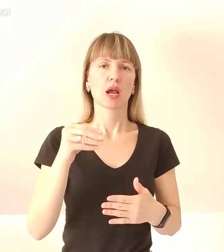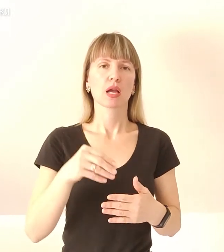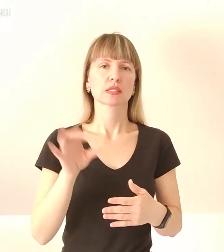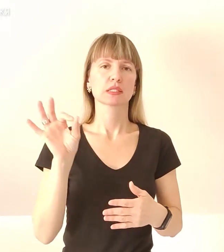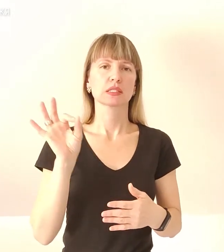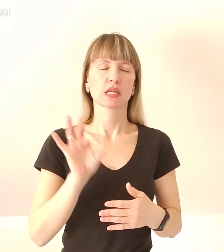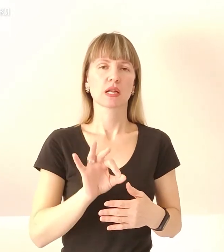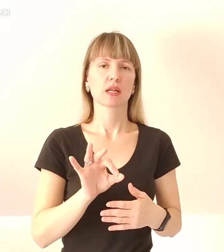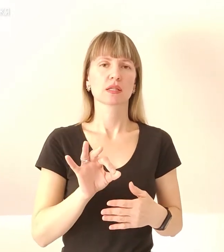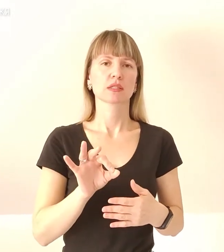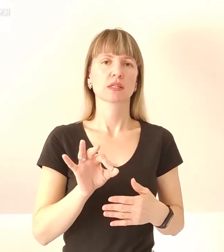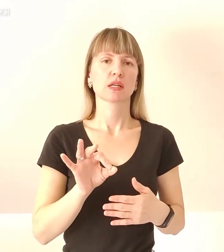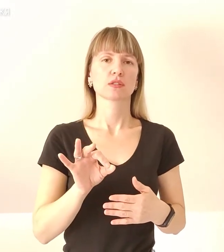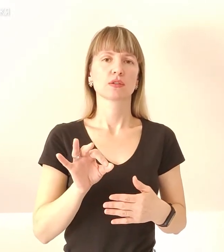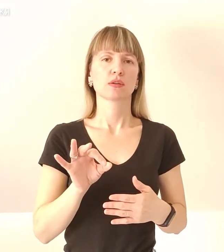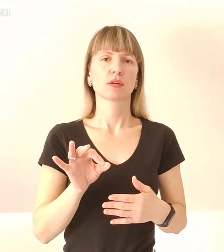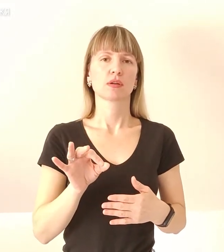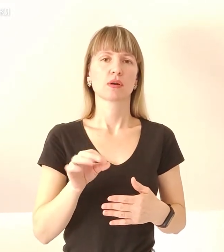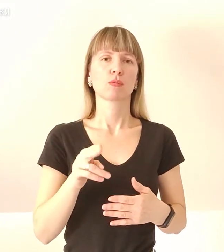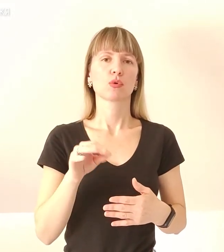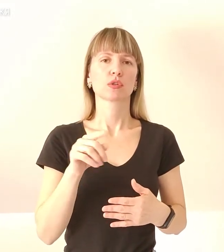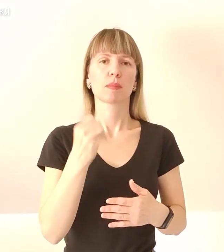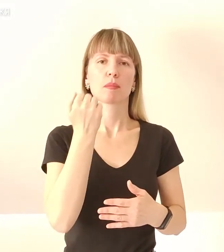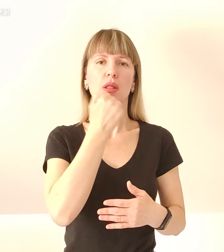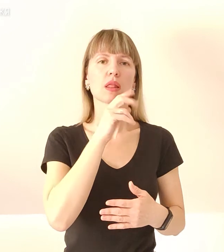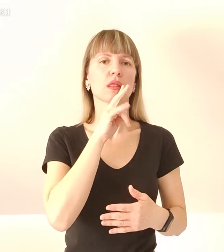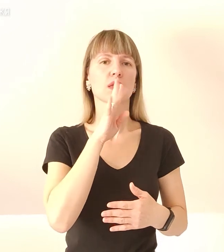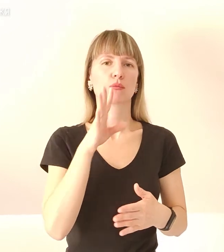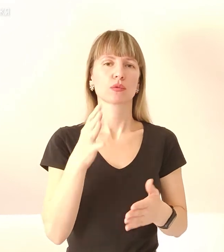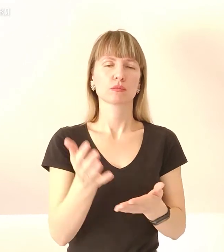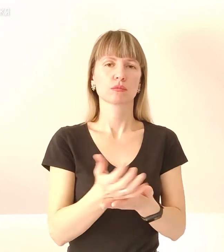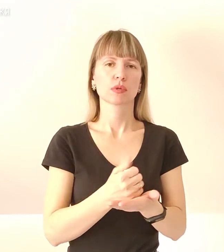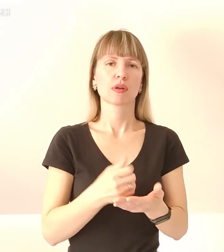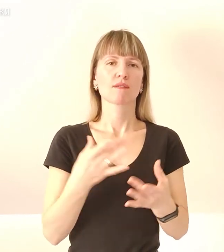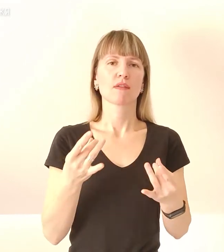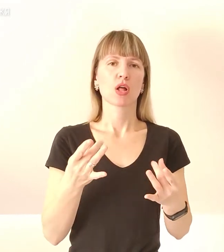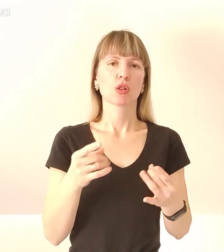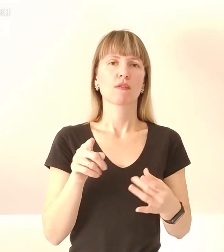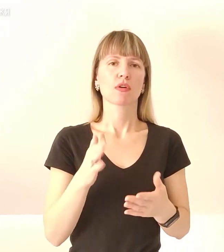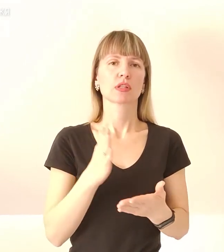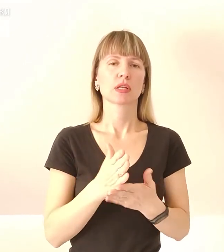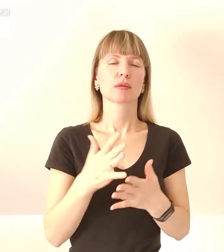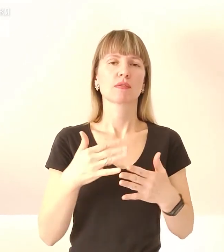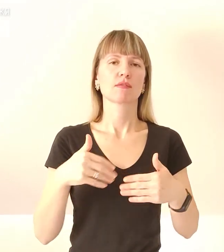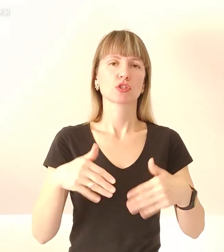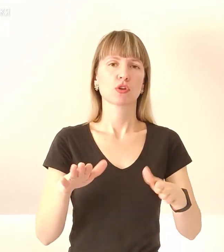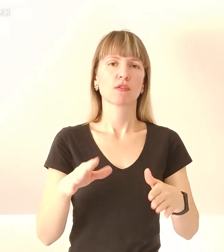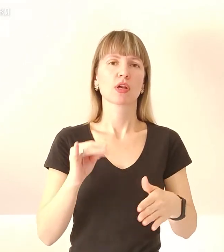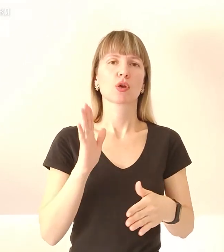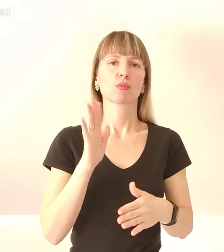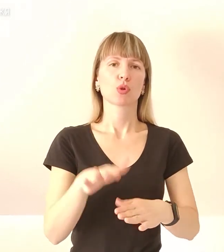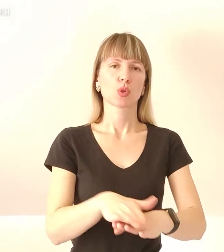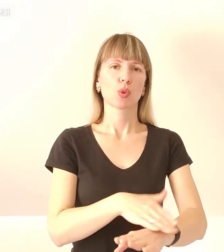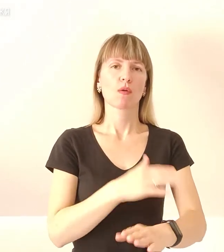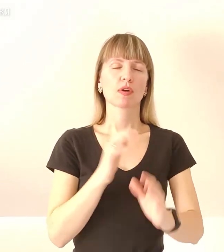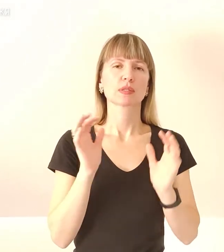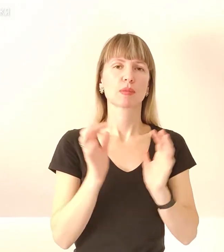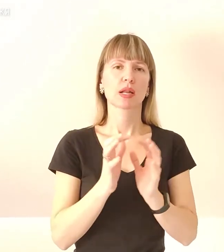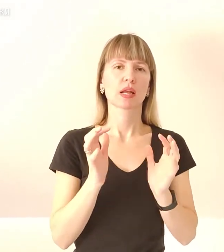Бажано промочувати одразу, бо тоді тканина не буде набирати в себе вологу. Вона її відштовхуватиме і буде довго зберігатися. Можна